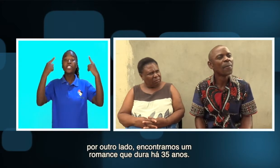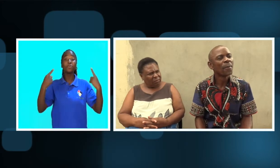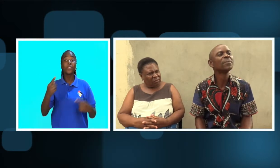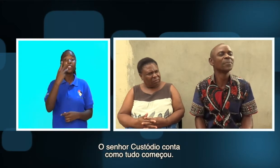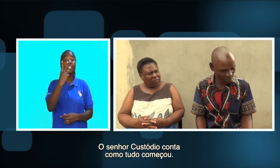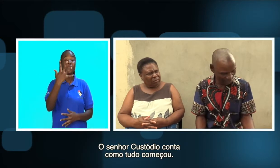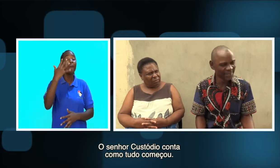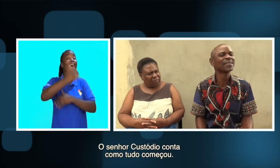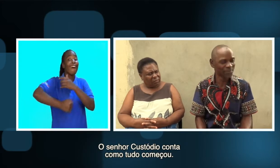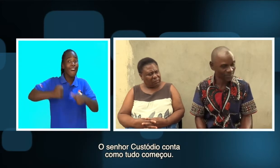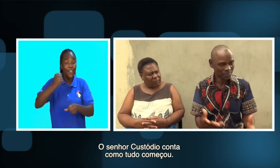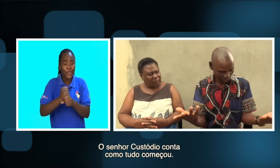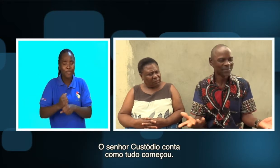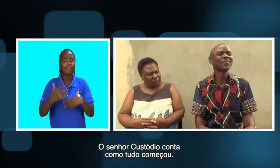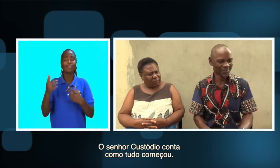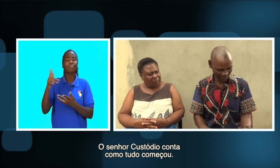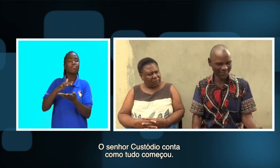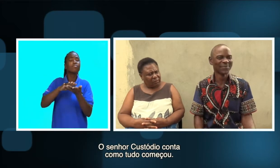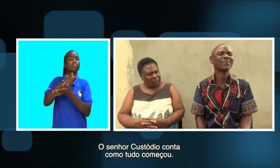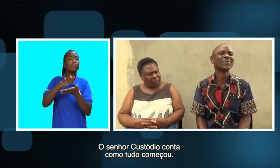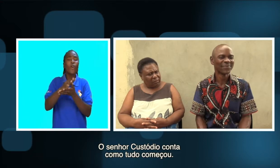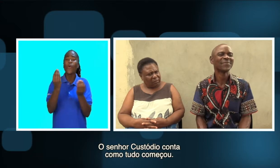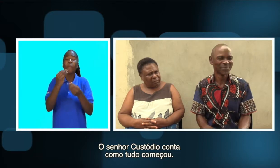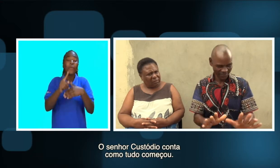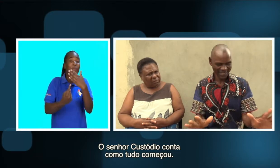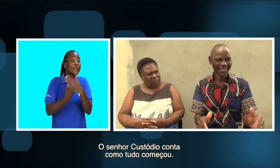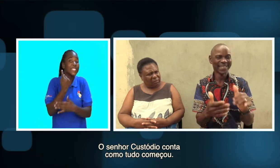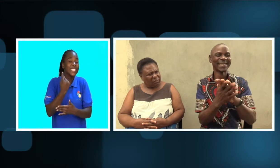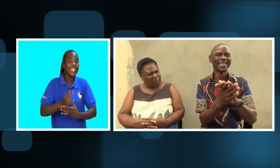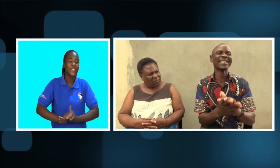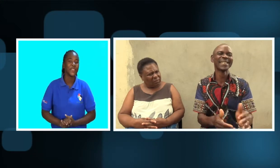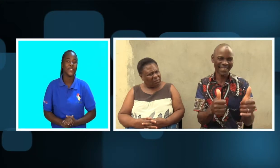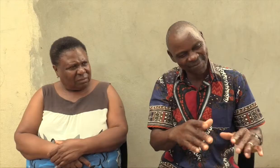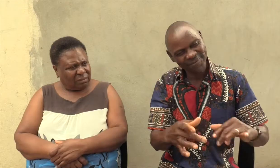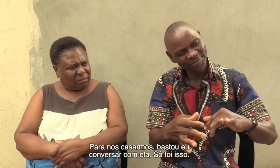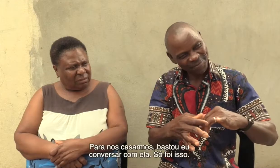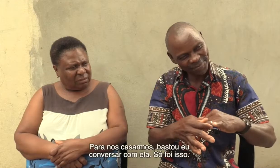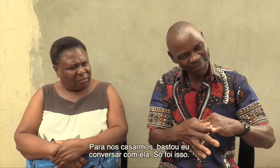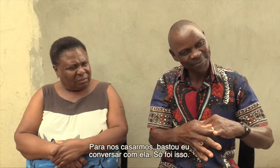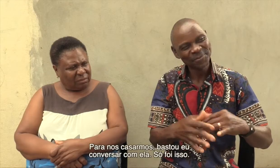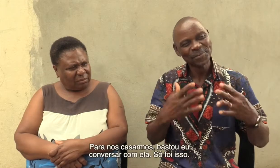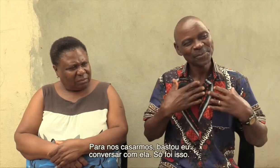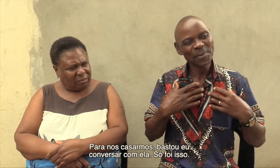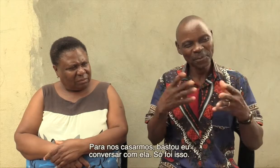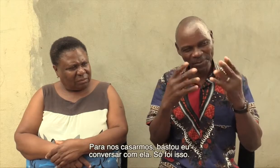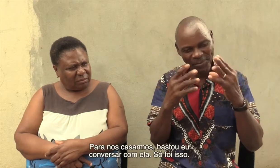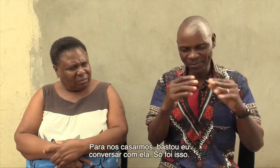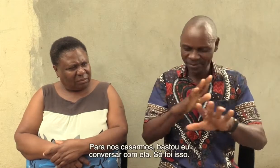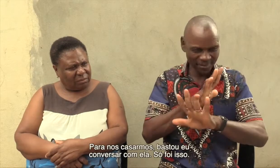35 anos. O senhor custódio conta como tudo começou. Para casarmos, bastou eu